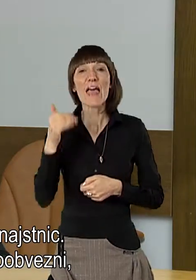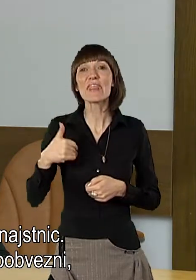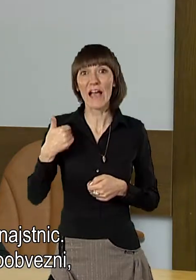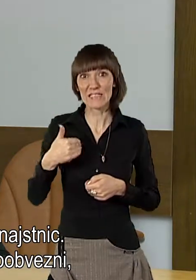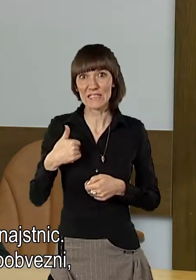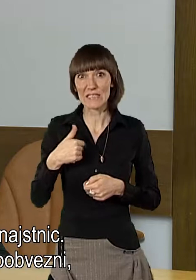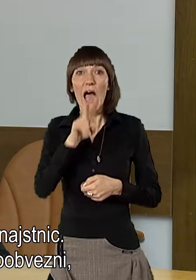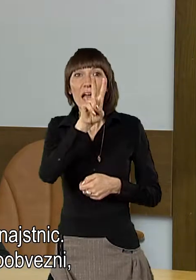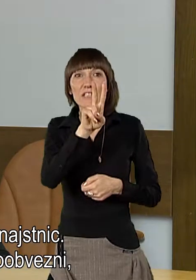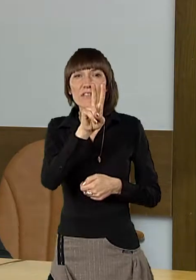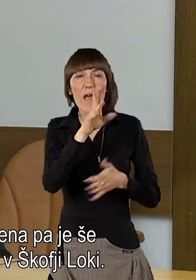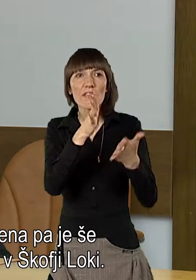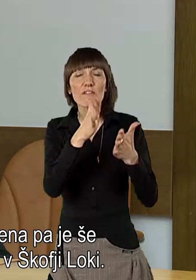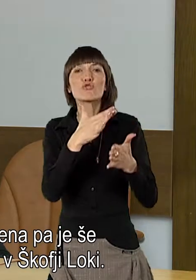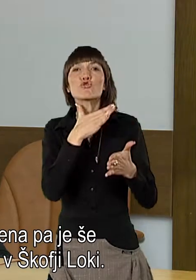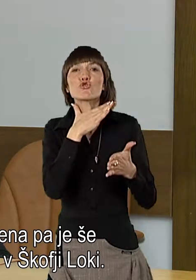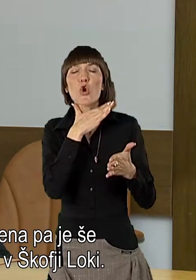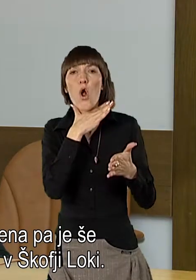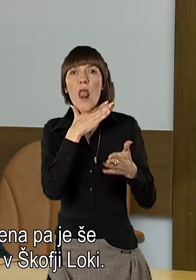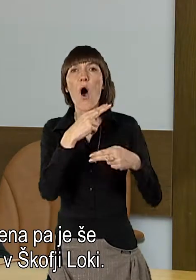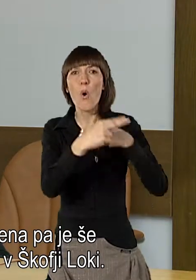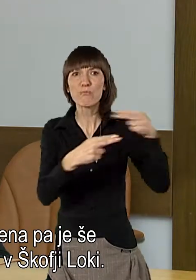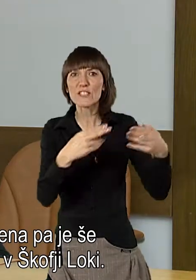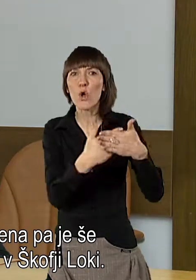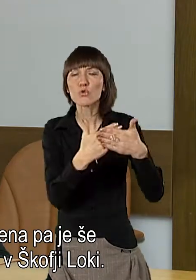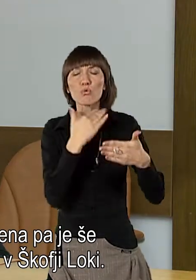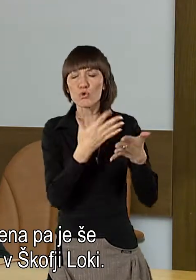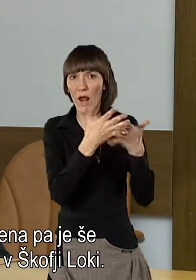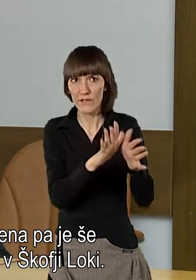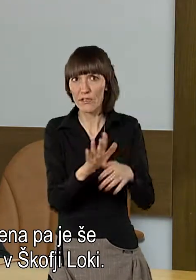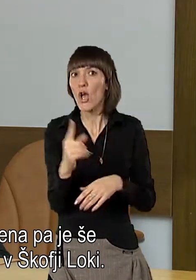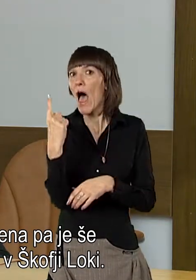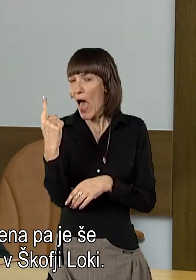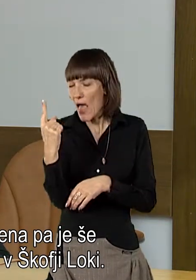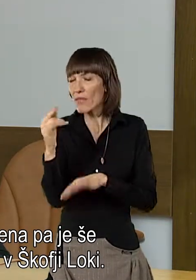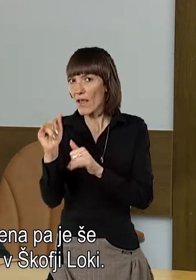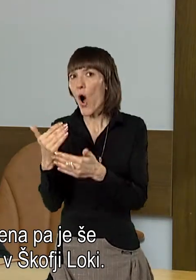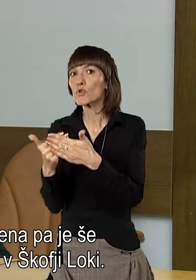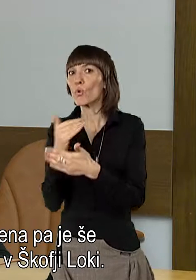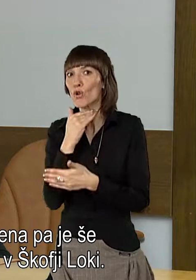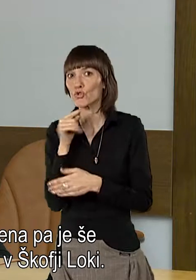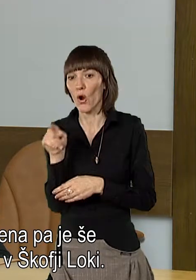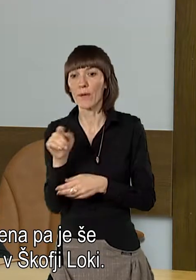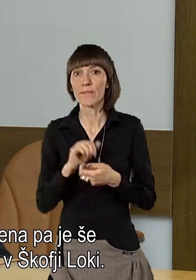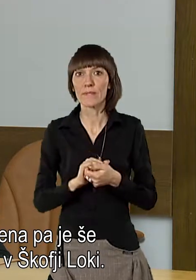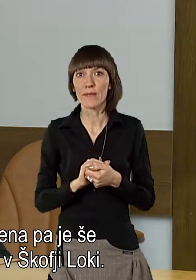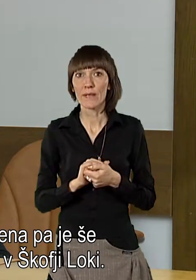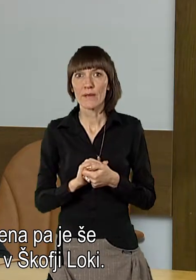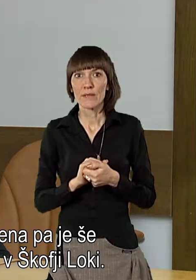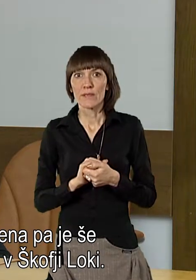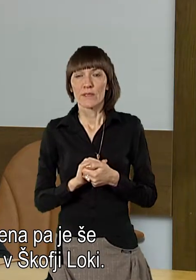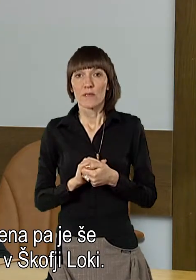dve nista več šole obvezniče, tako rečem, zaradi tega, ker sta srednje šolki, ena pa je še osnovno šolka.